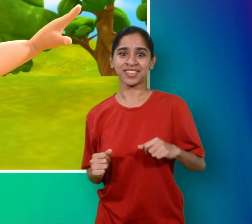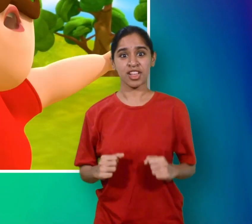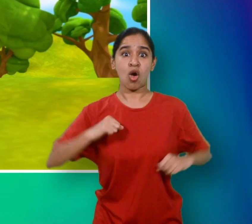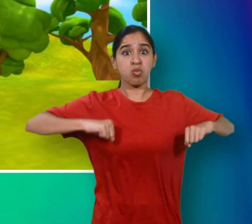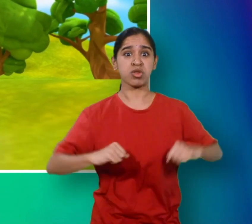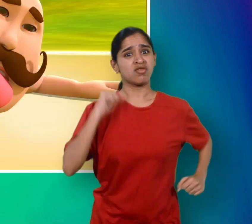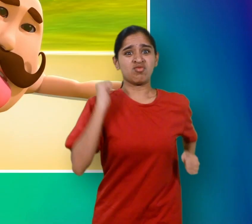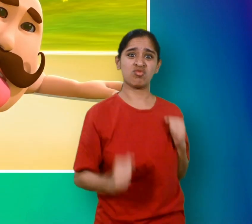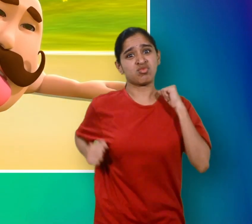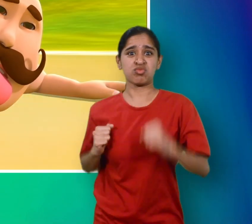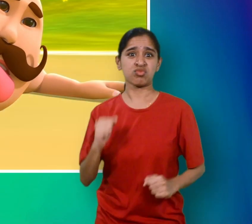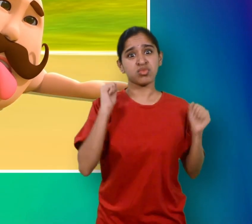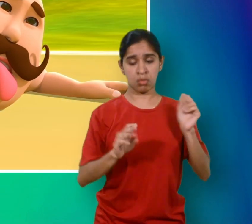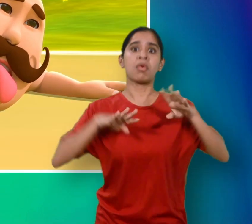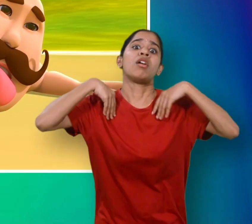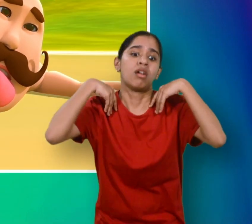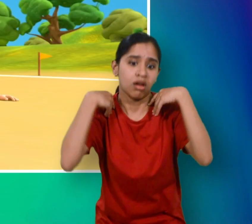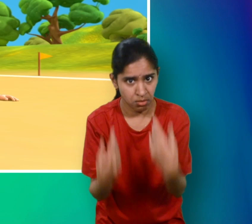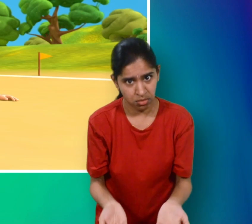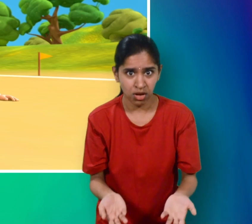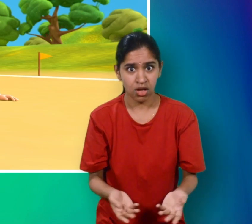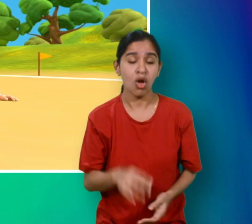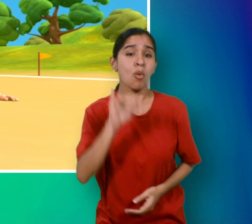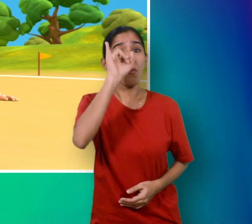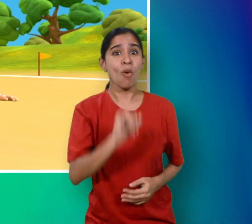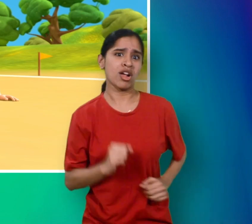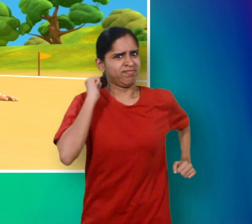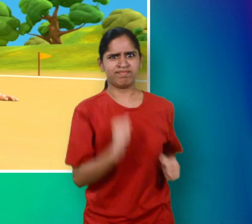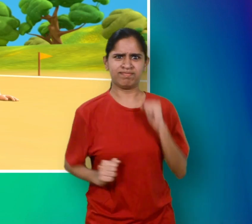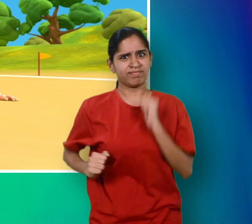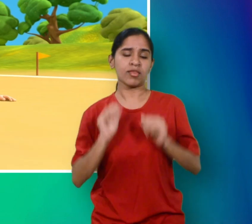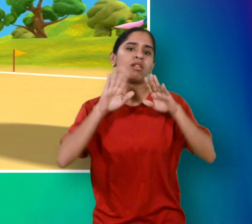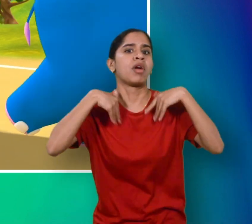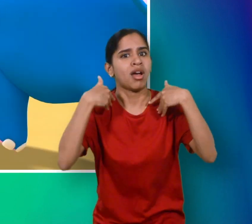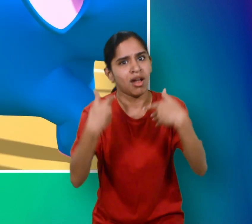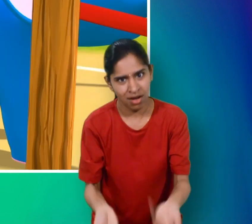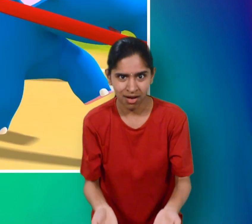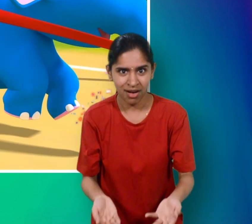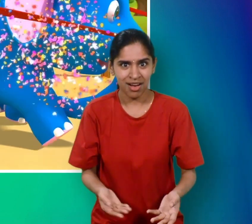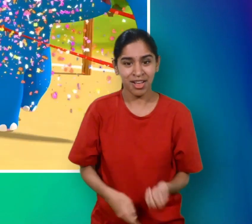मोटू फिसला पतलू फिसला हाथी सबसे आगे निकला